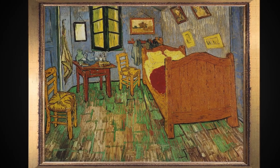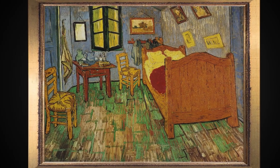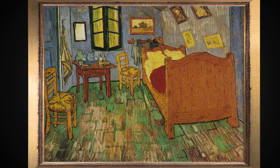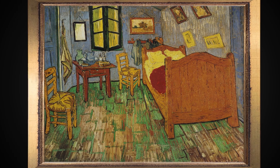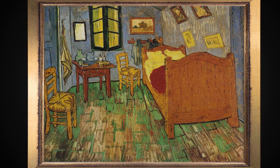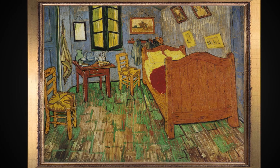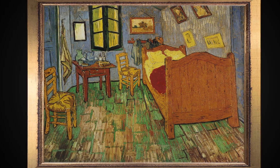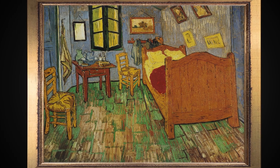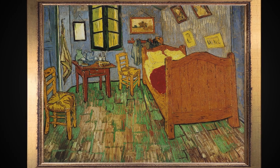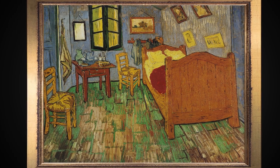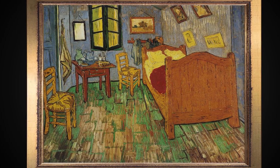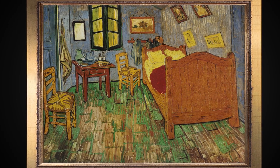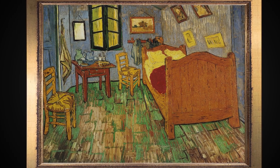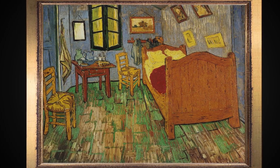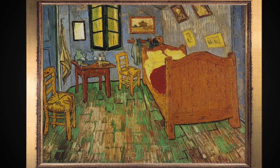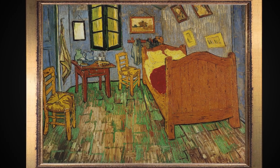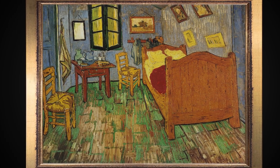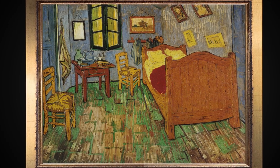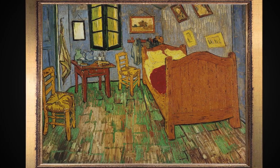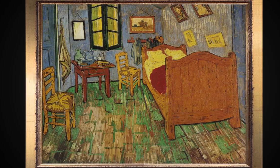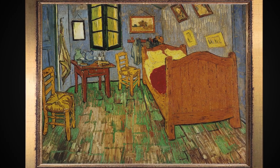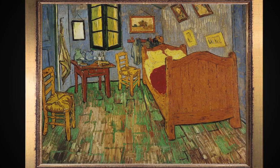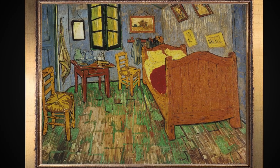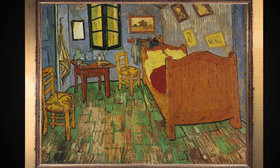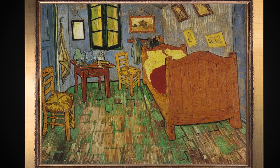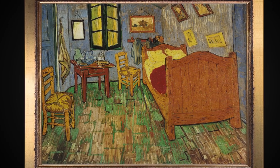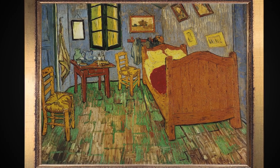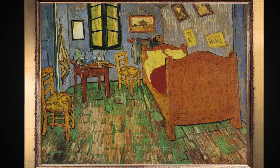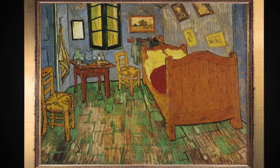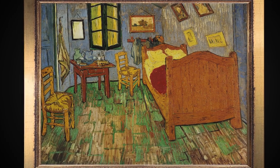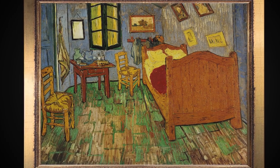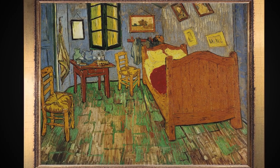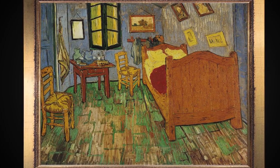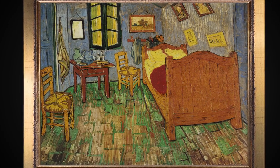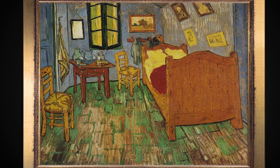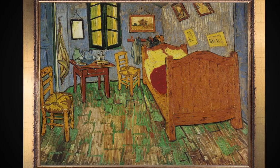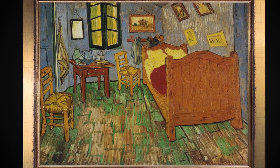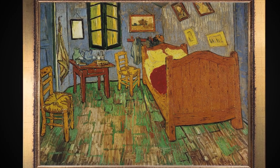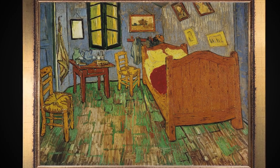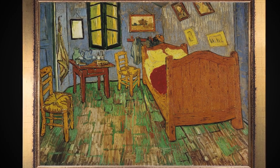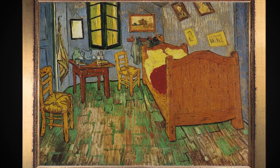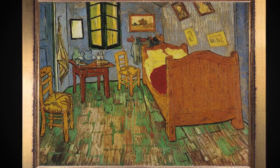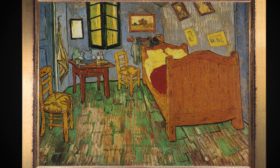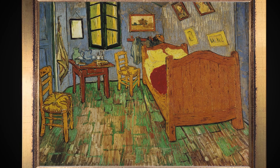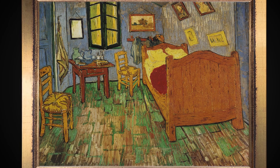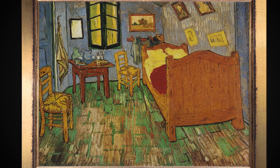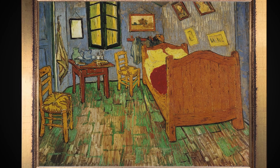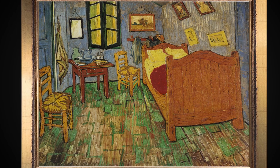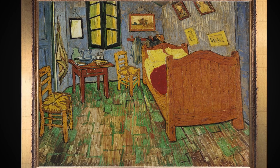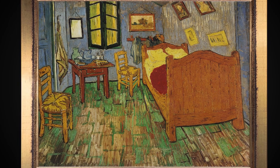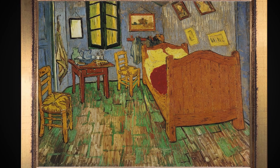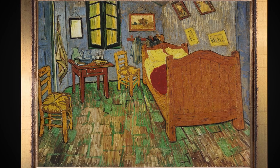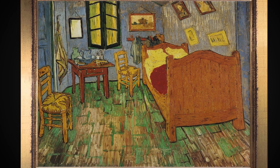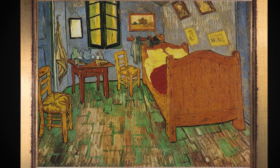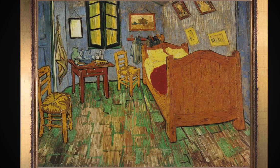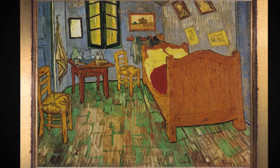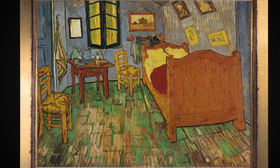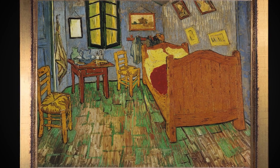da cama real, que, por sua vez, já é uma cópia da cama ideal, do mundo das ideias. Se, para